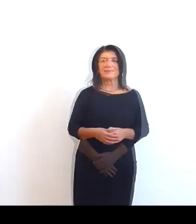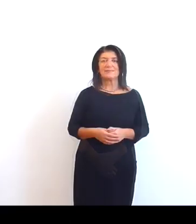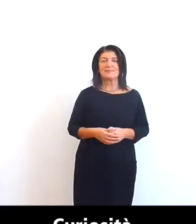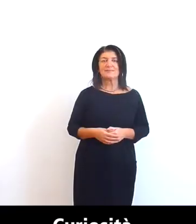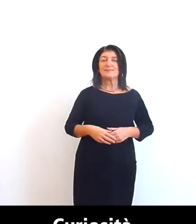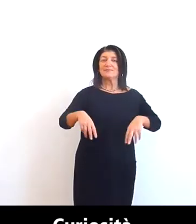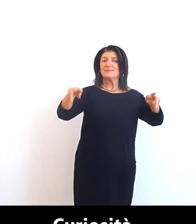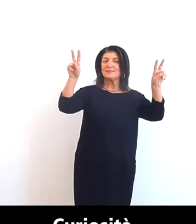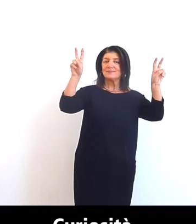curiosità